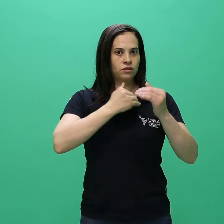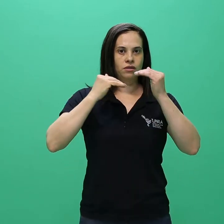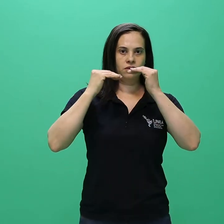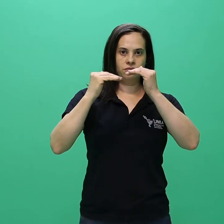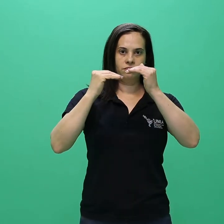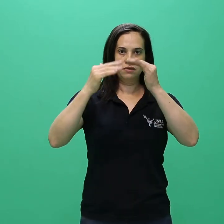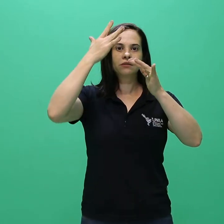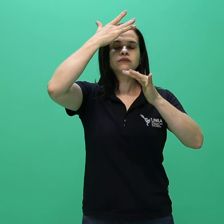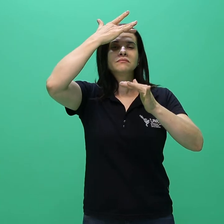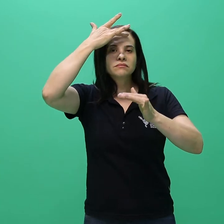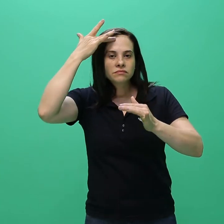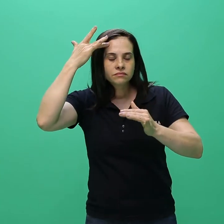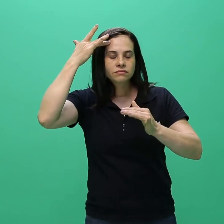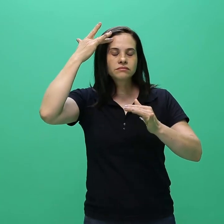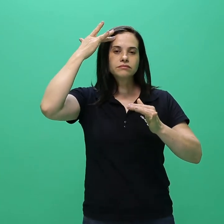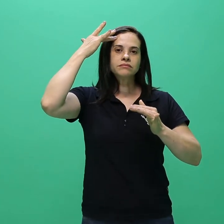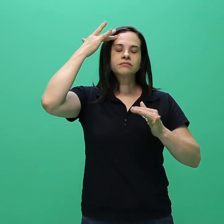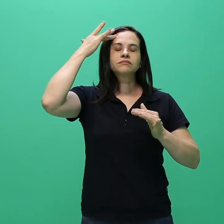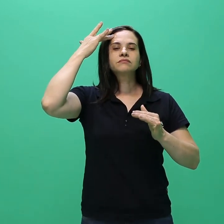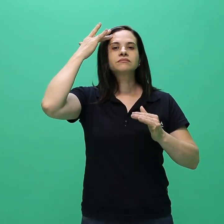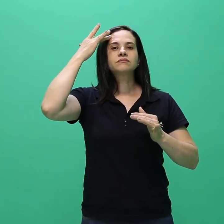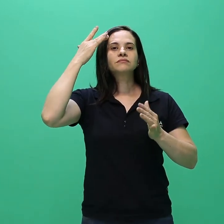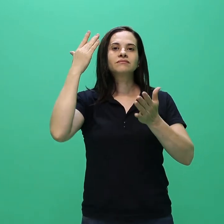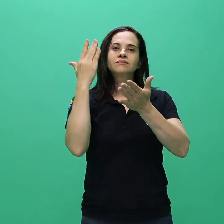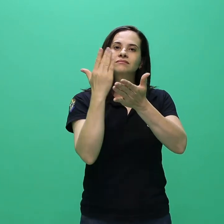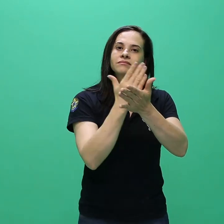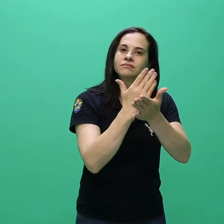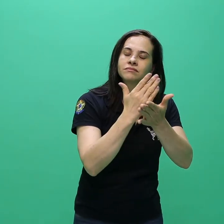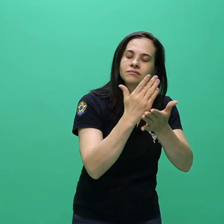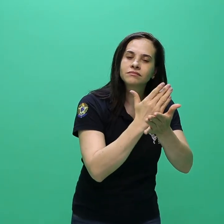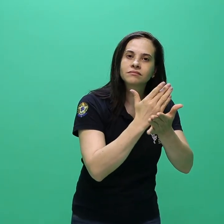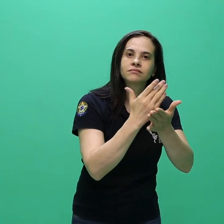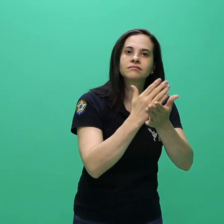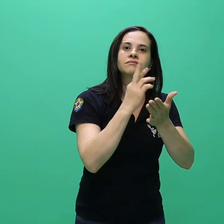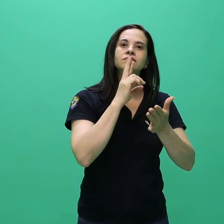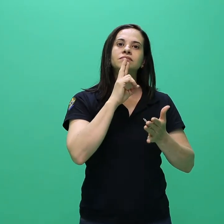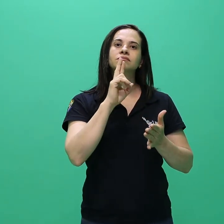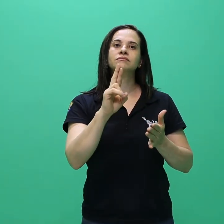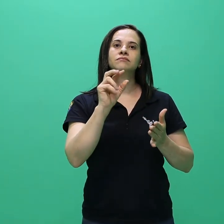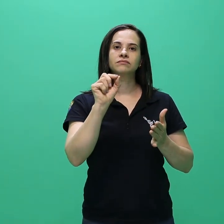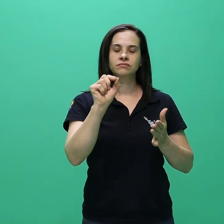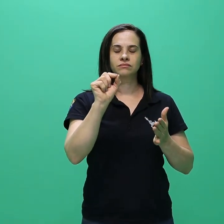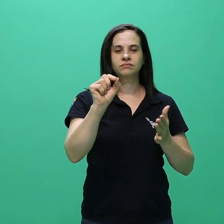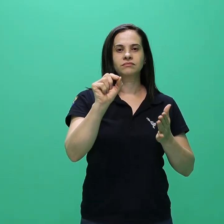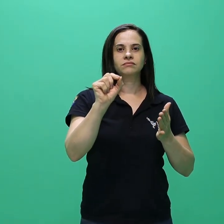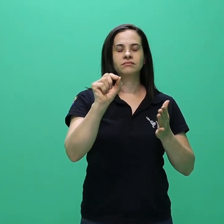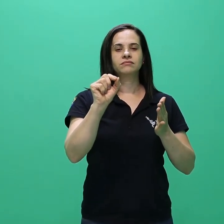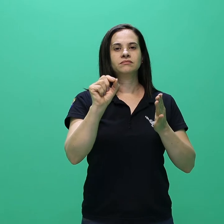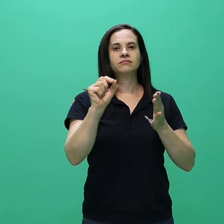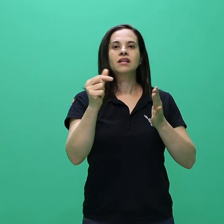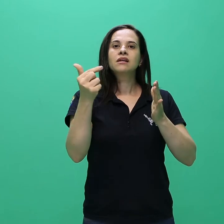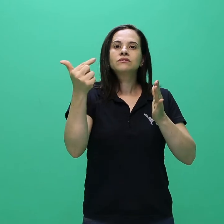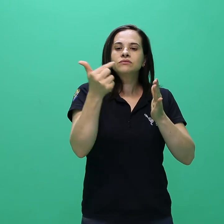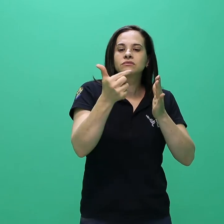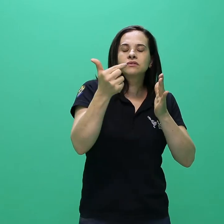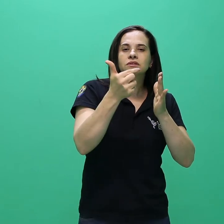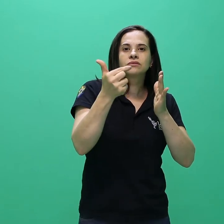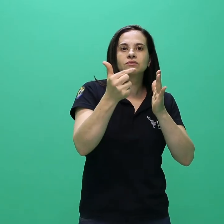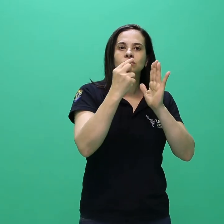atenderá ao disposto no inciso 2 do artigo 44 da Lei de Diretrizes e